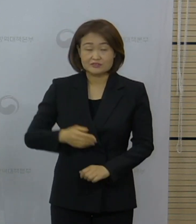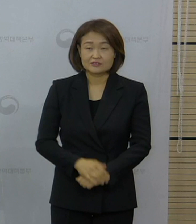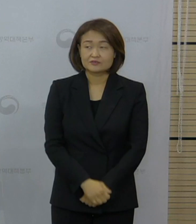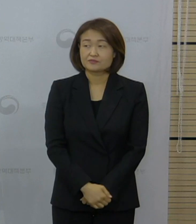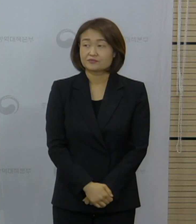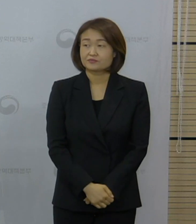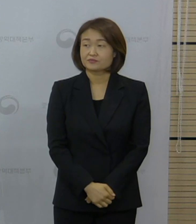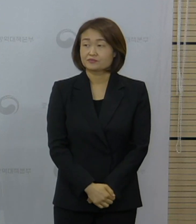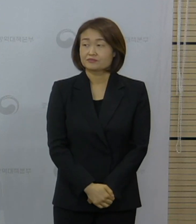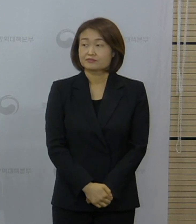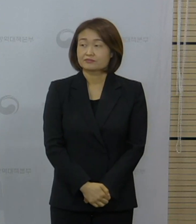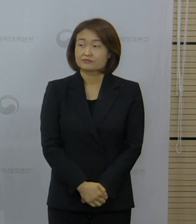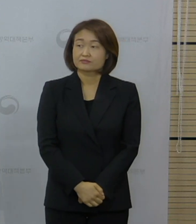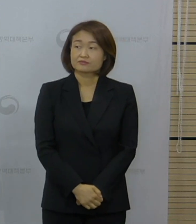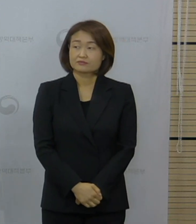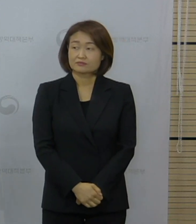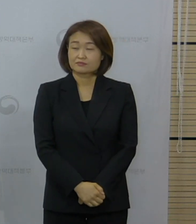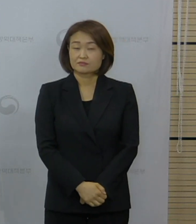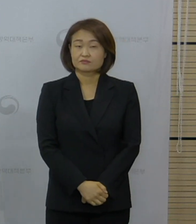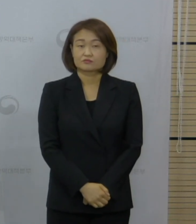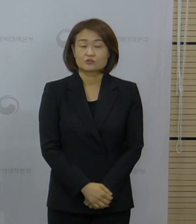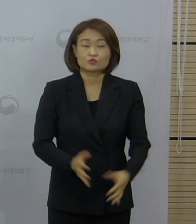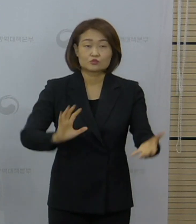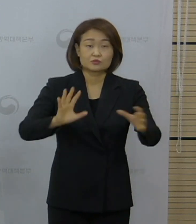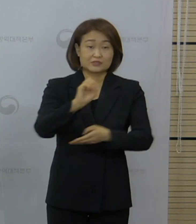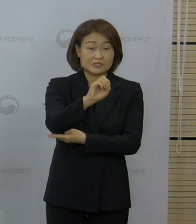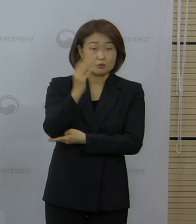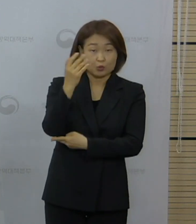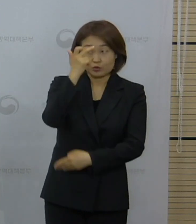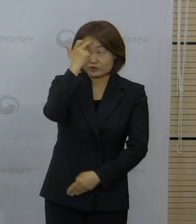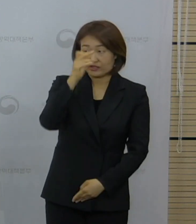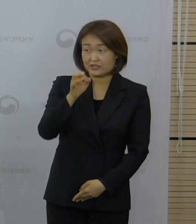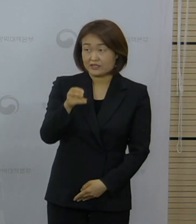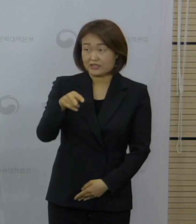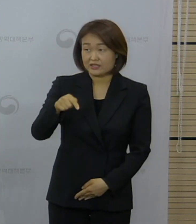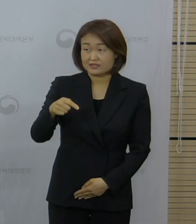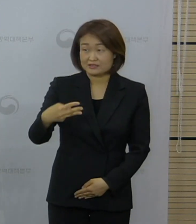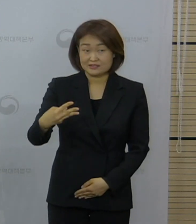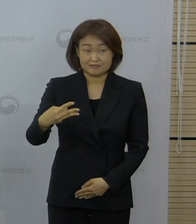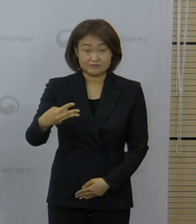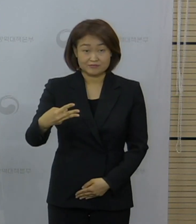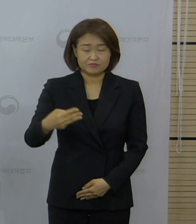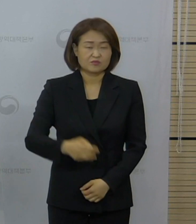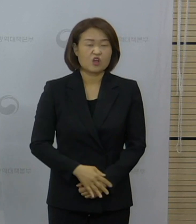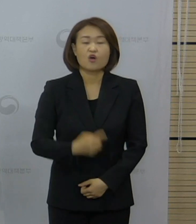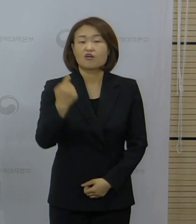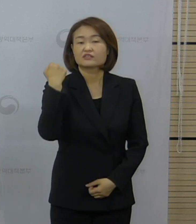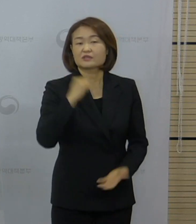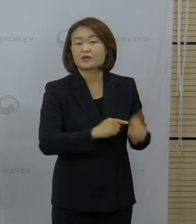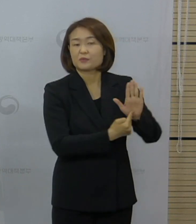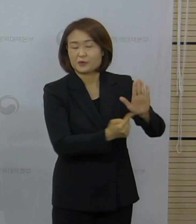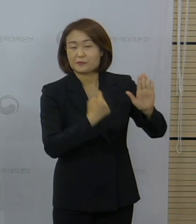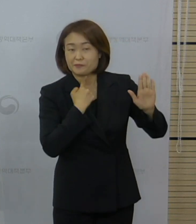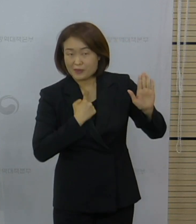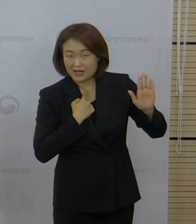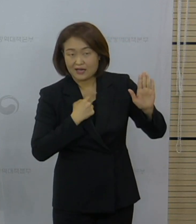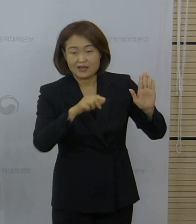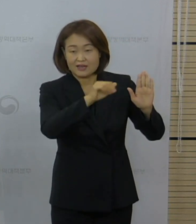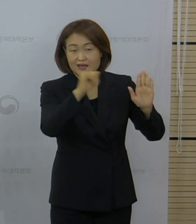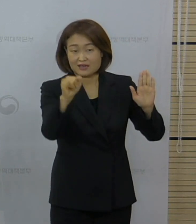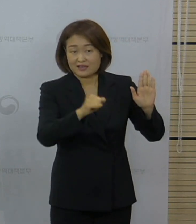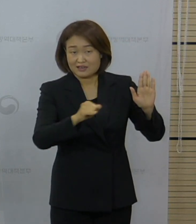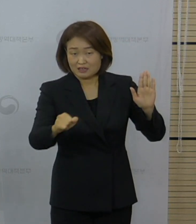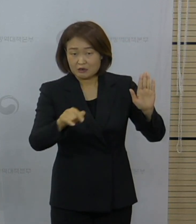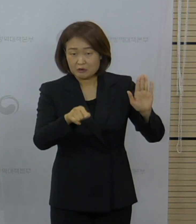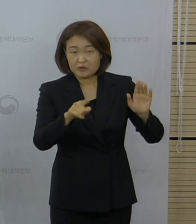이번 질문은 국민일보 최예슬 기자님 질문 주셨습니다. 어제 발표했던 아스트라제네카 백신 접종의